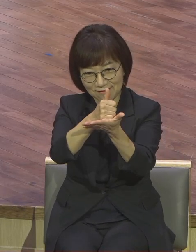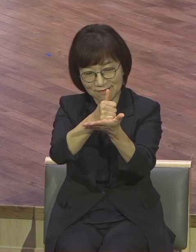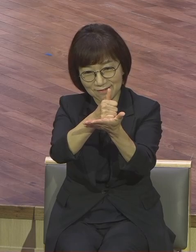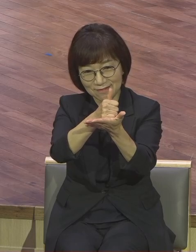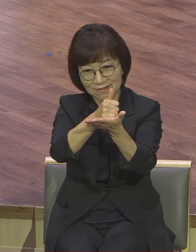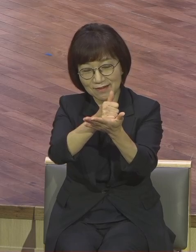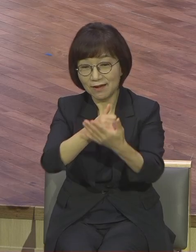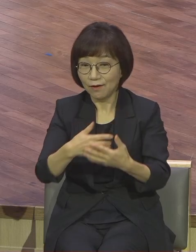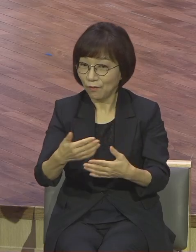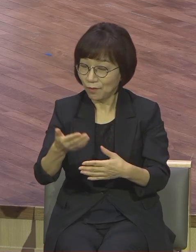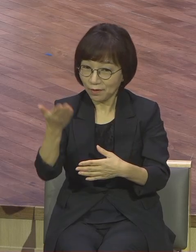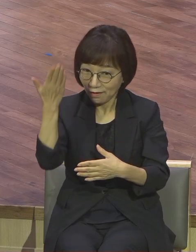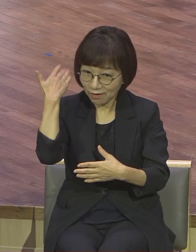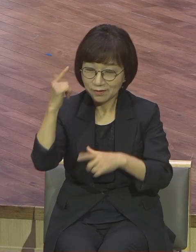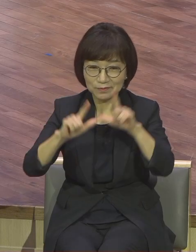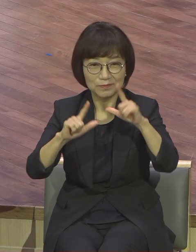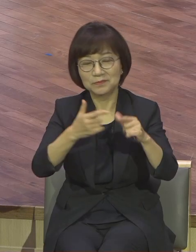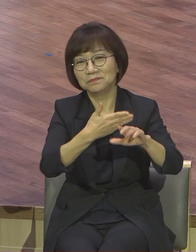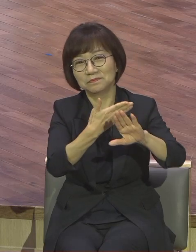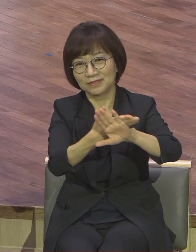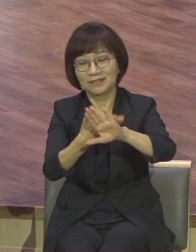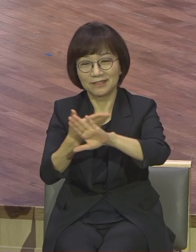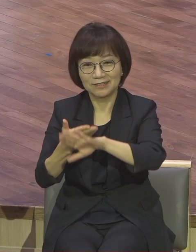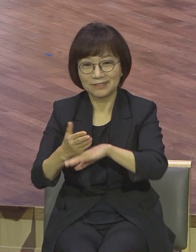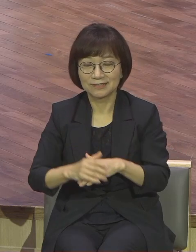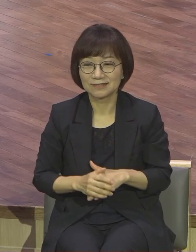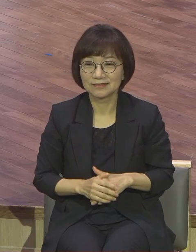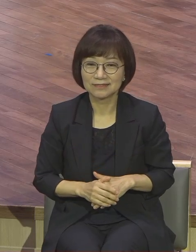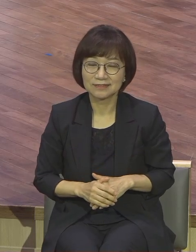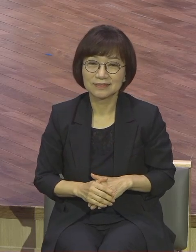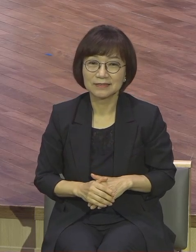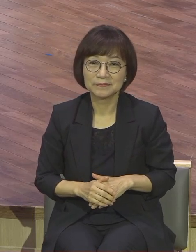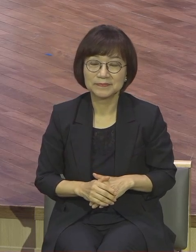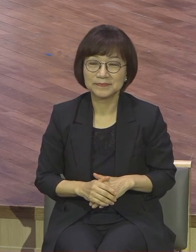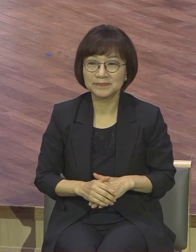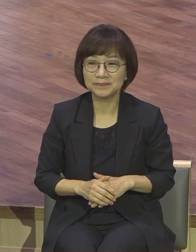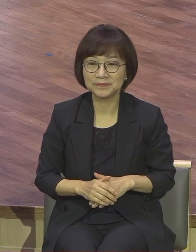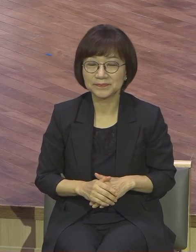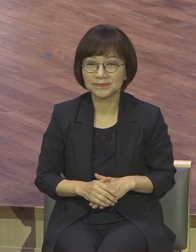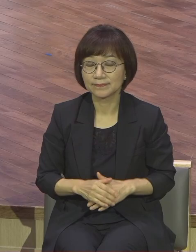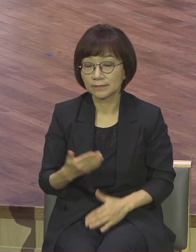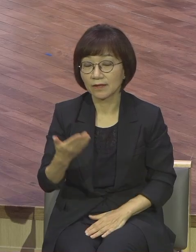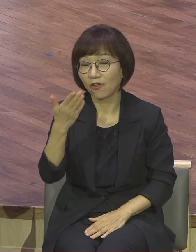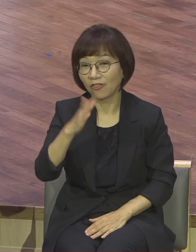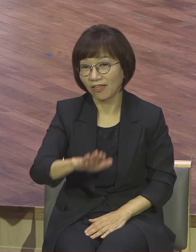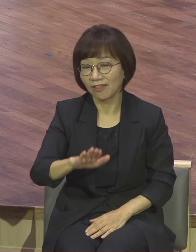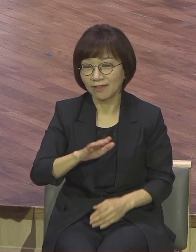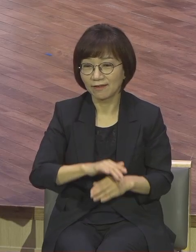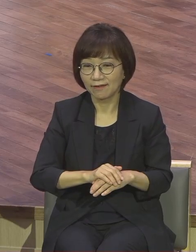최선을 다했는데요 그런데 이와는 달리 선수들이